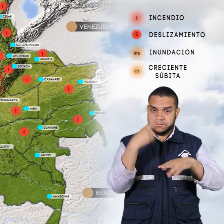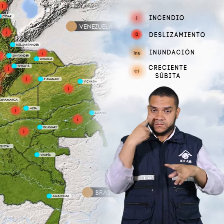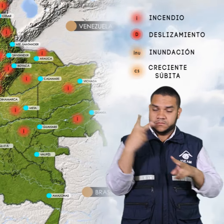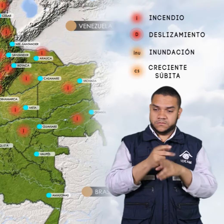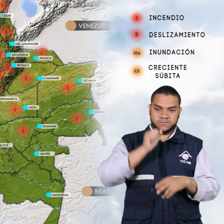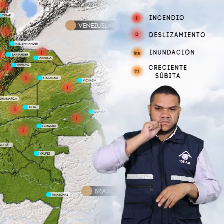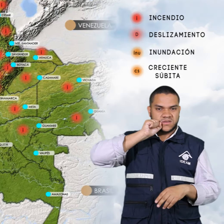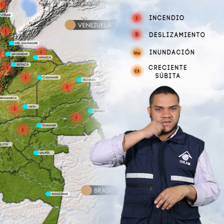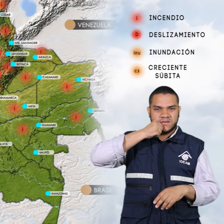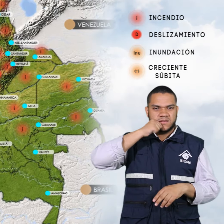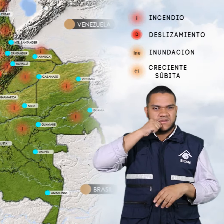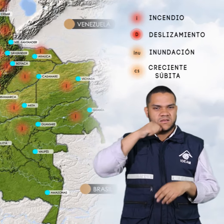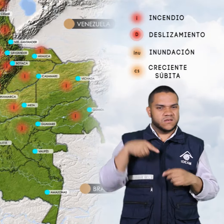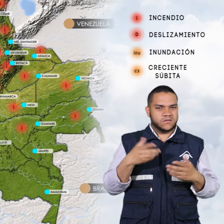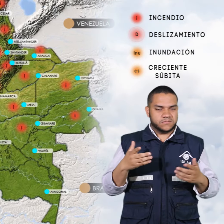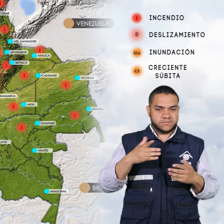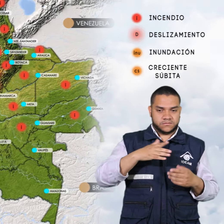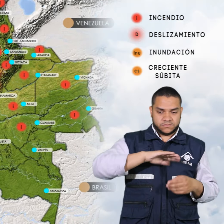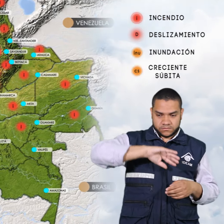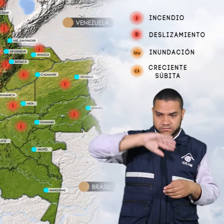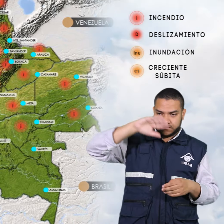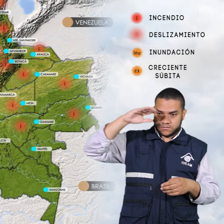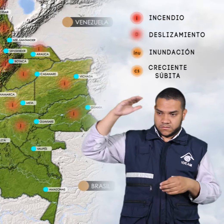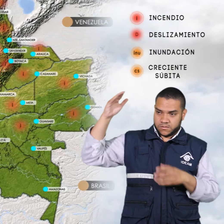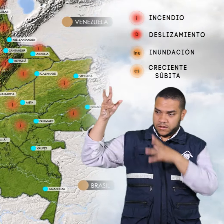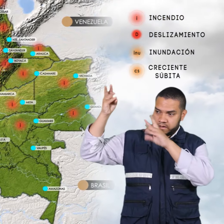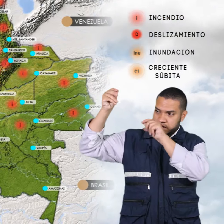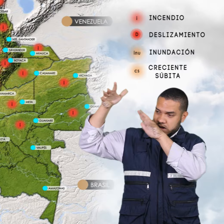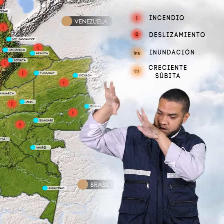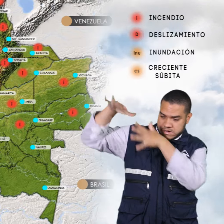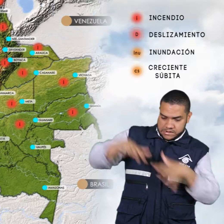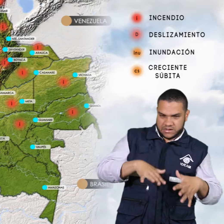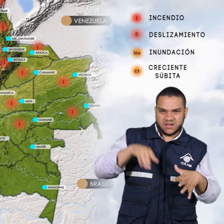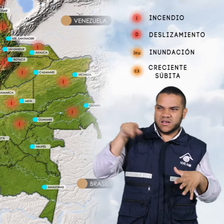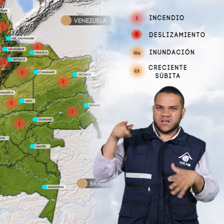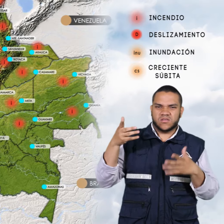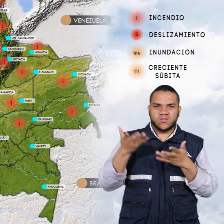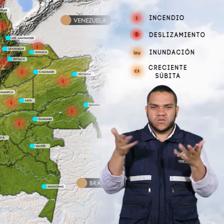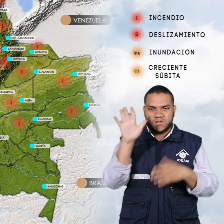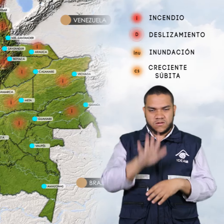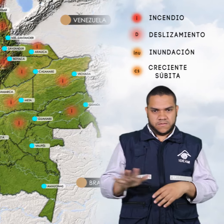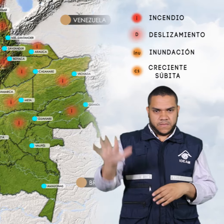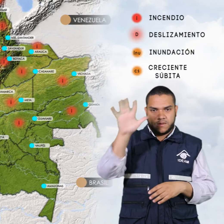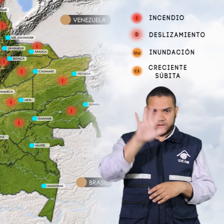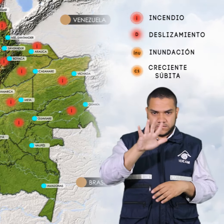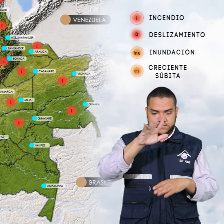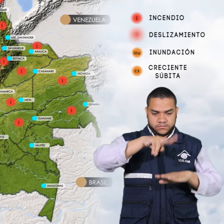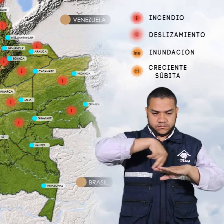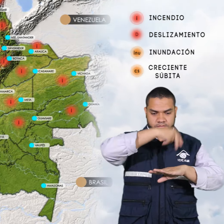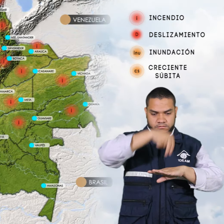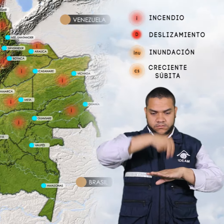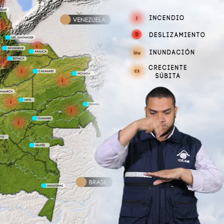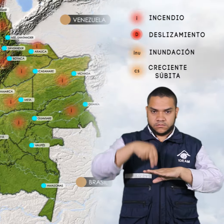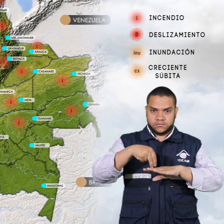por amenaza moderada de deslizamientos de tierra en algunos sectores inestables o de alta pendiente localizados en los departamentos de nariño